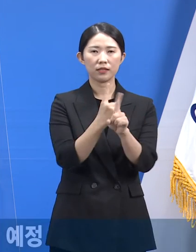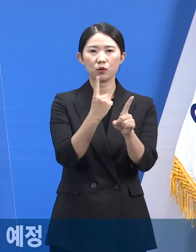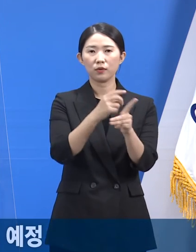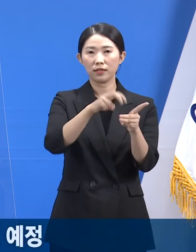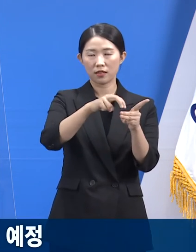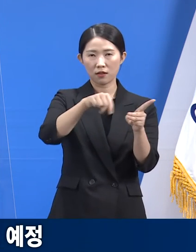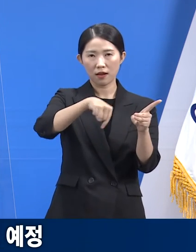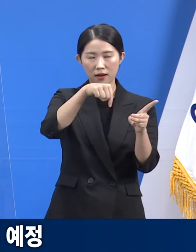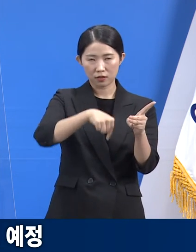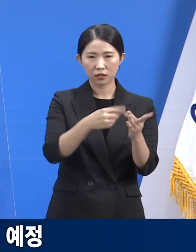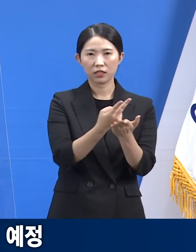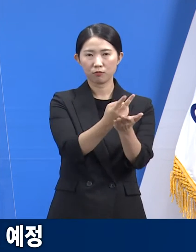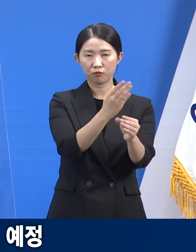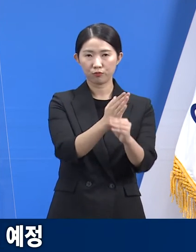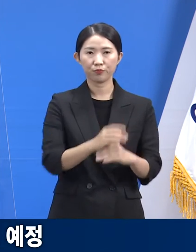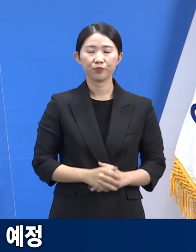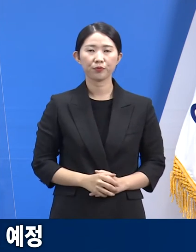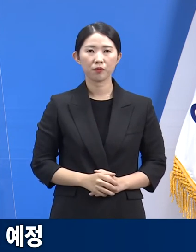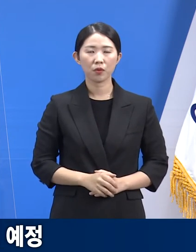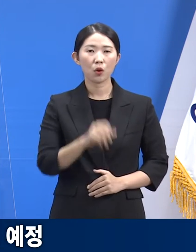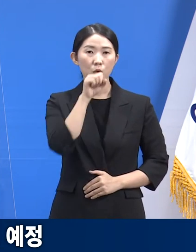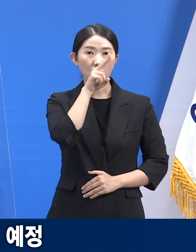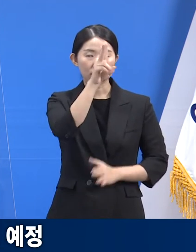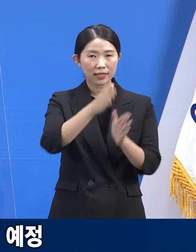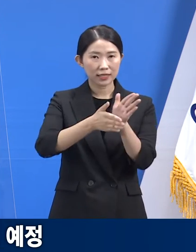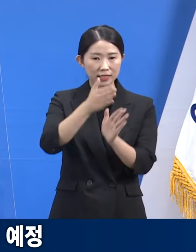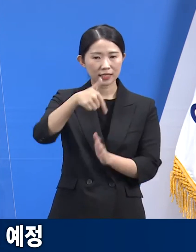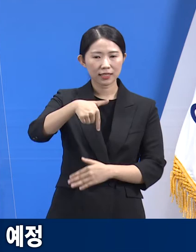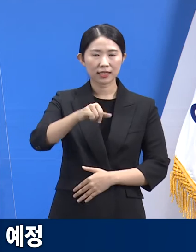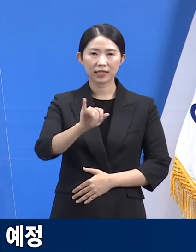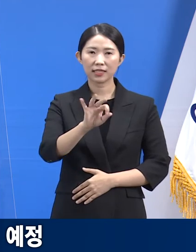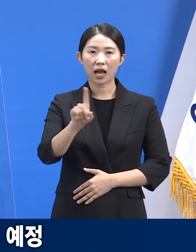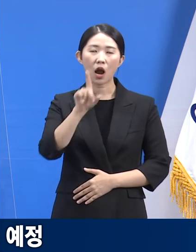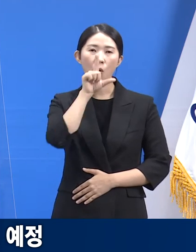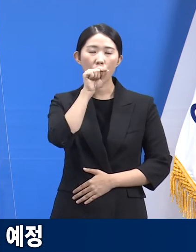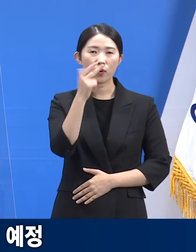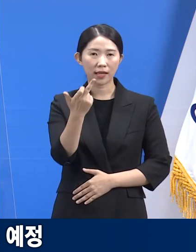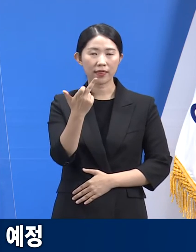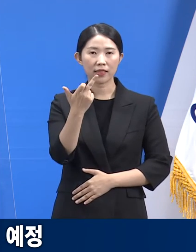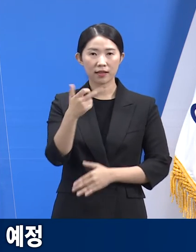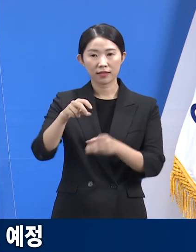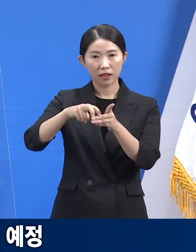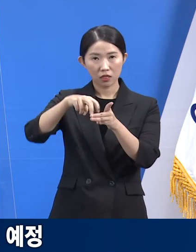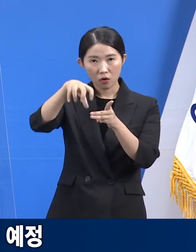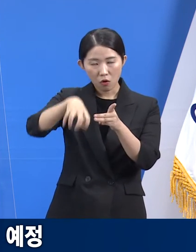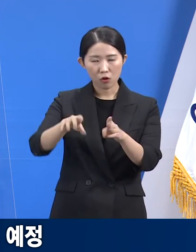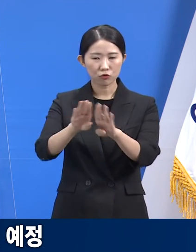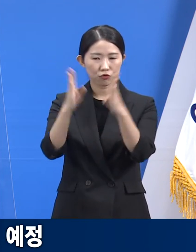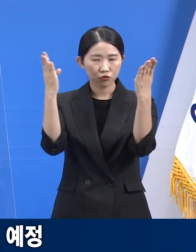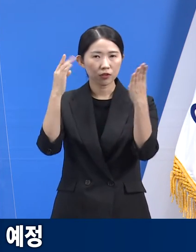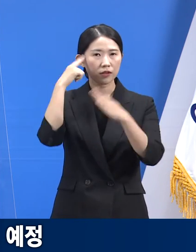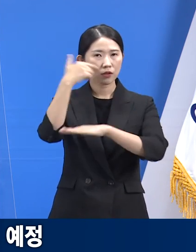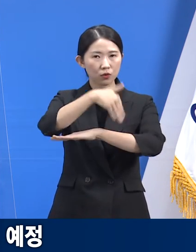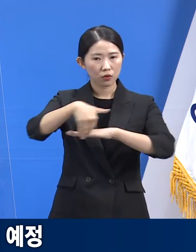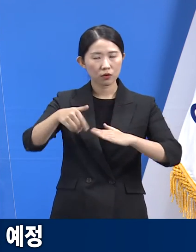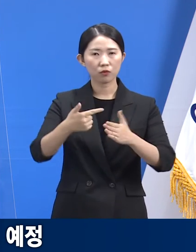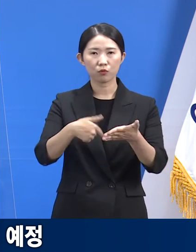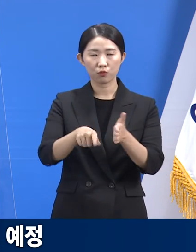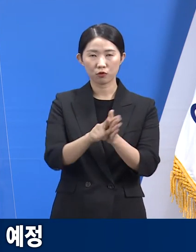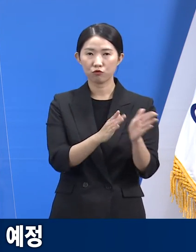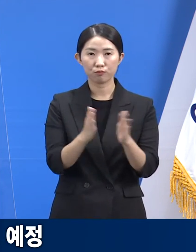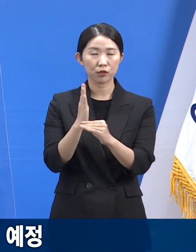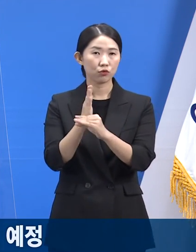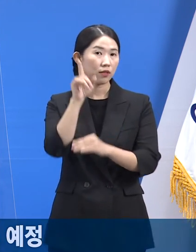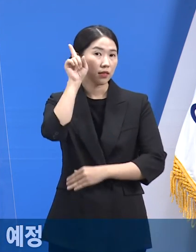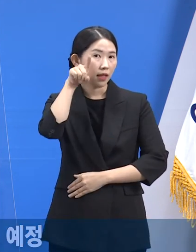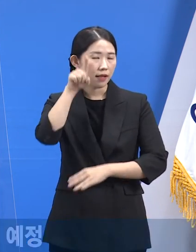용인시 처인구에 소재한 기아오산 교육센터 164병상을 생활치료센터로 추가 개수하기 위해 준비하고 있으며 내일